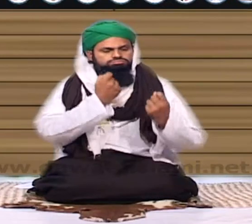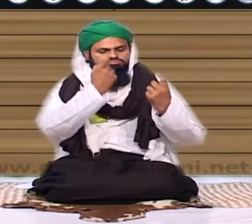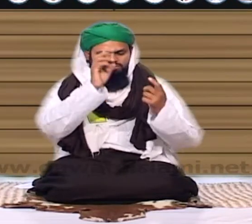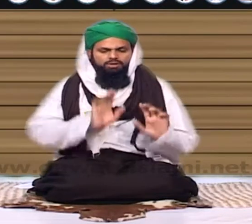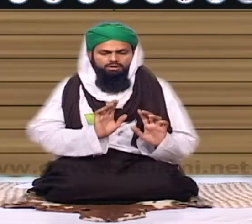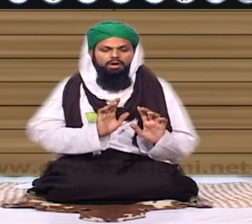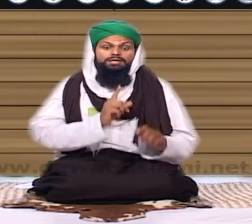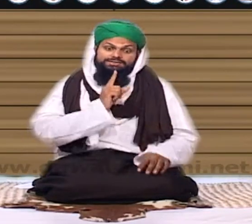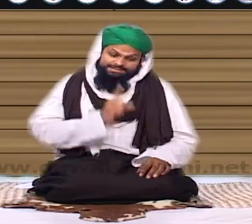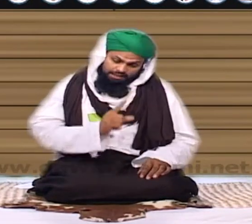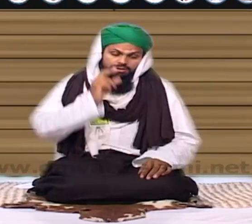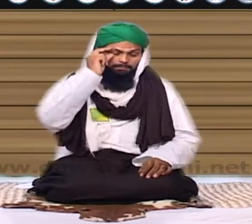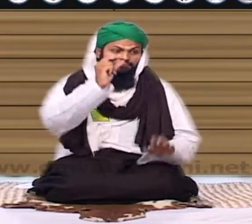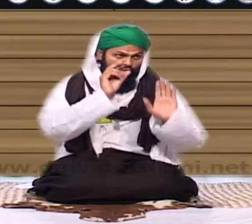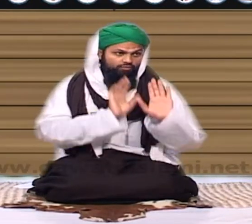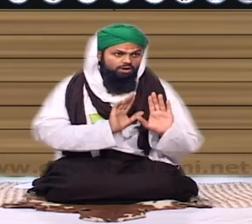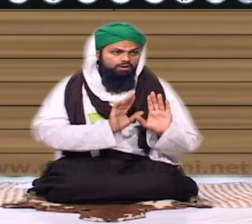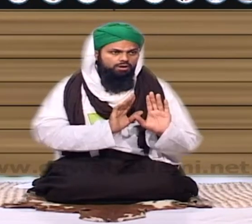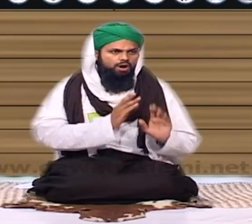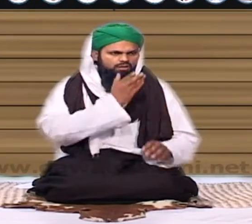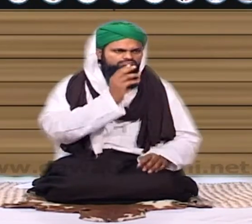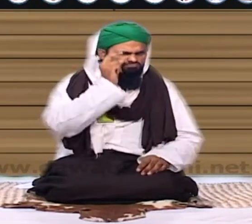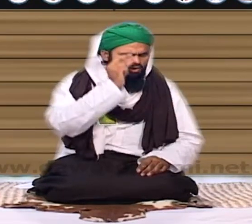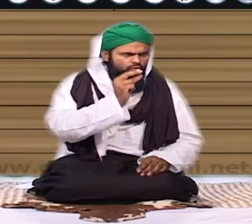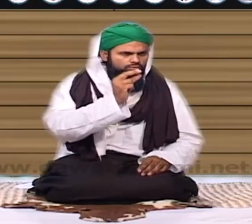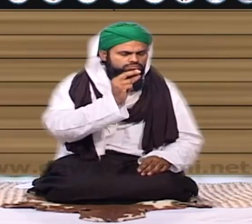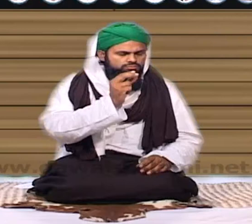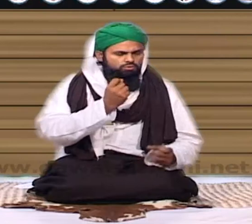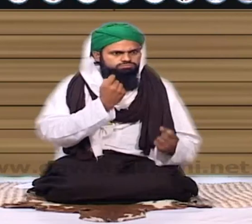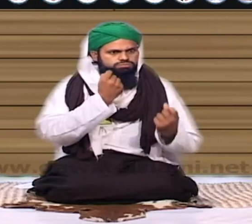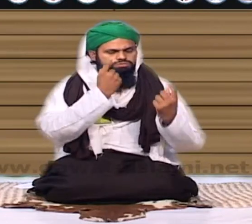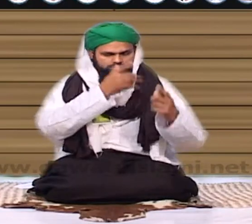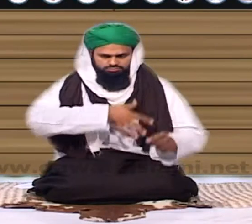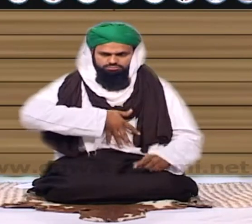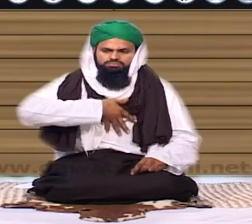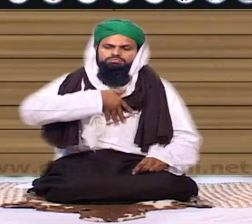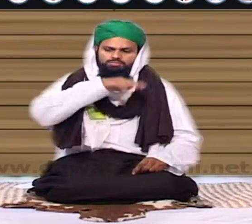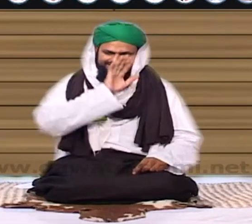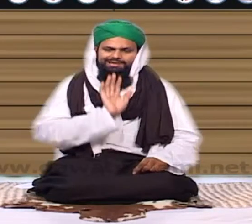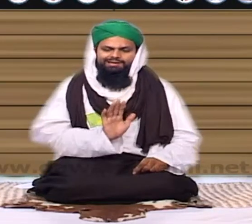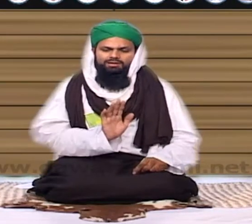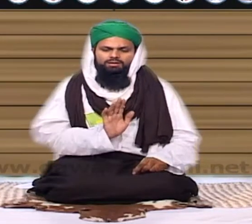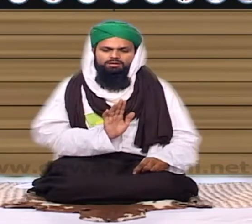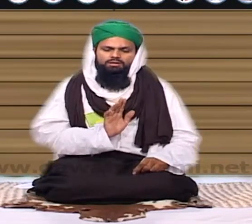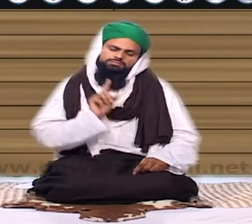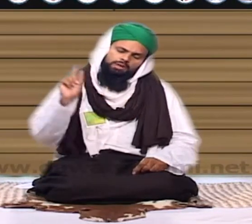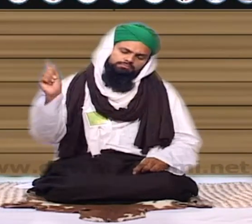کے لیے تیار نہیں اگرچہ پرلے درجے کا احمق ہو اس کو بھی یہ گوارہ نہیں لیے تو احمق کہہ جائے